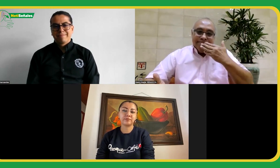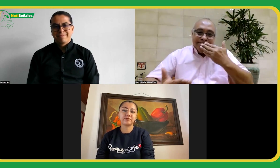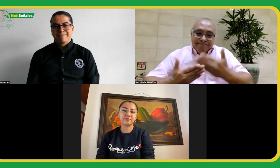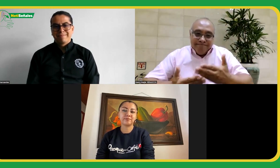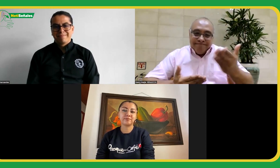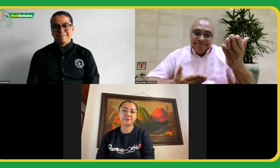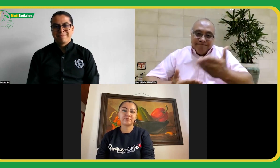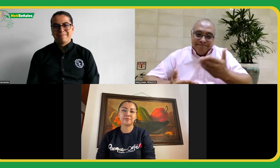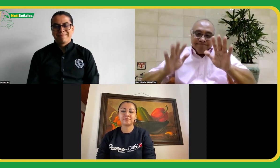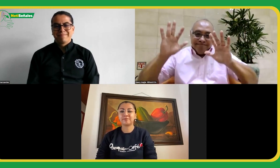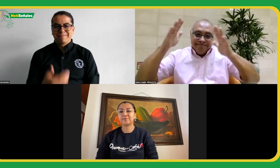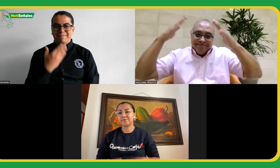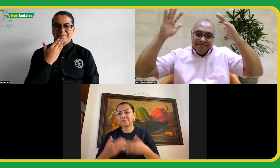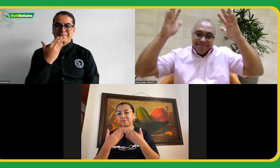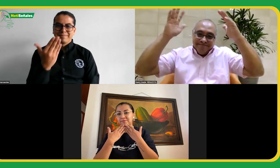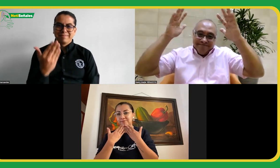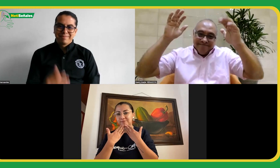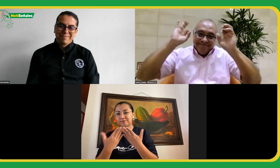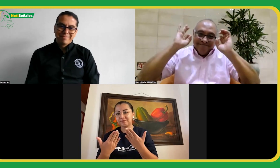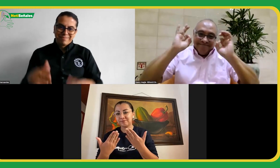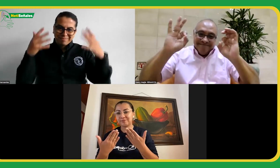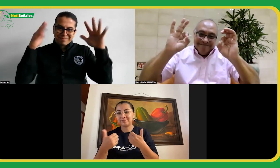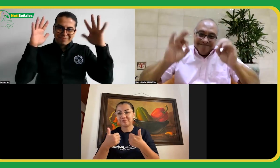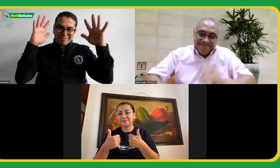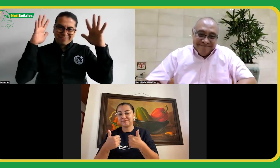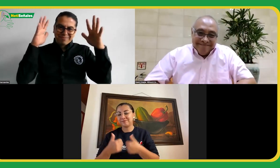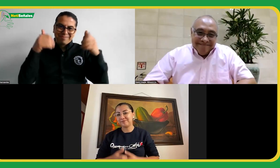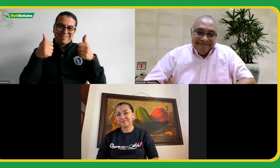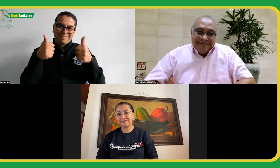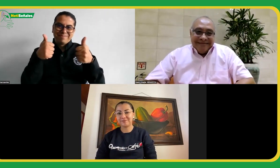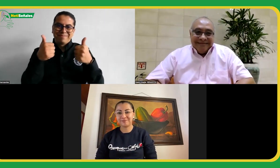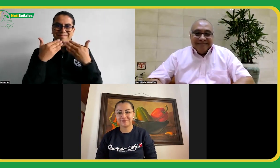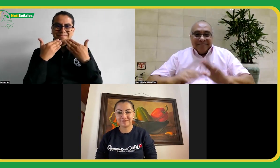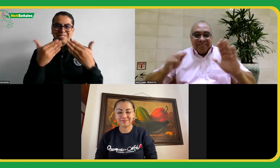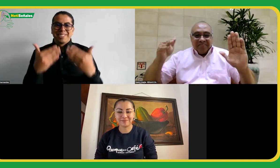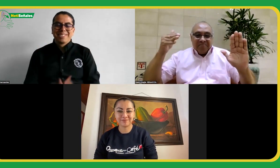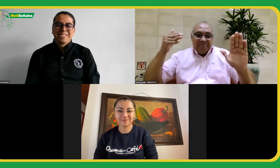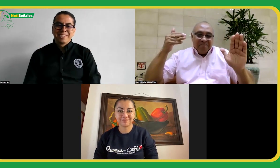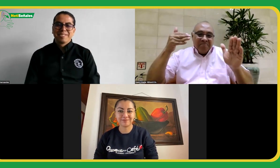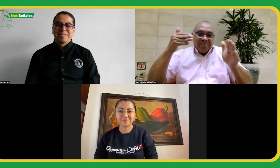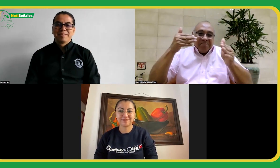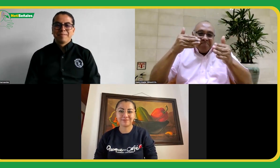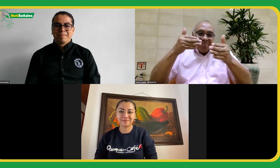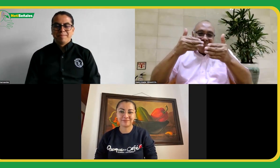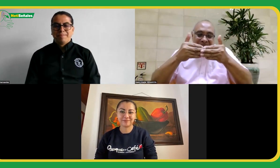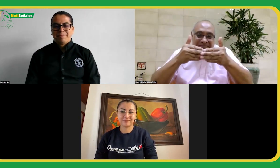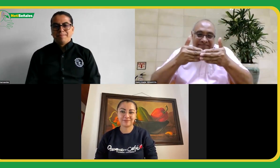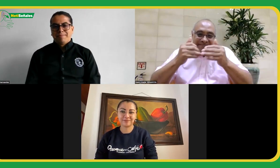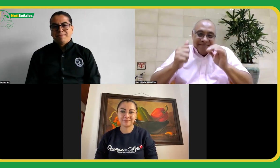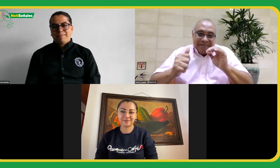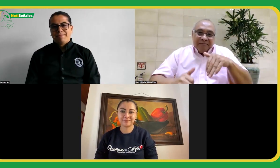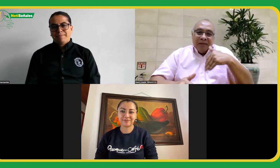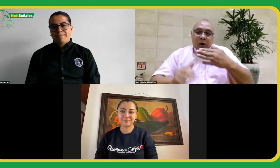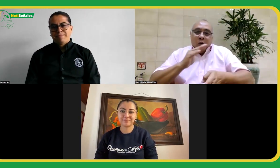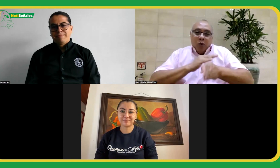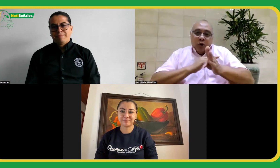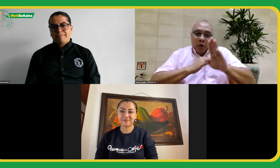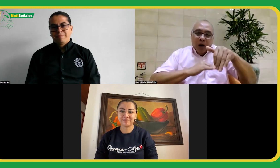gracias a ustedes y lo celebro perfecto damos cierre y continuaremos